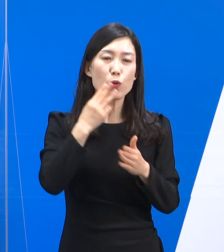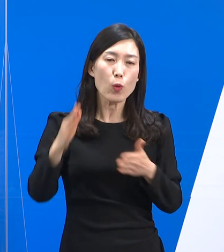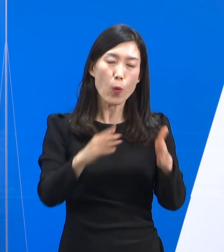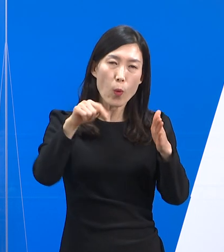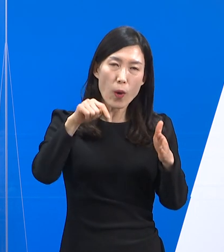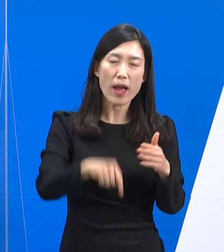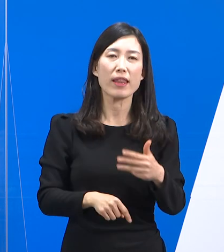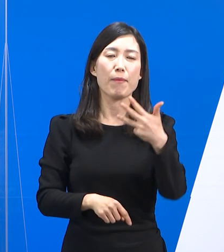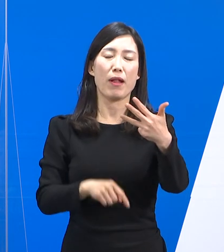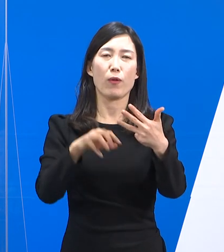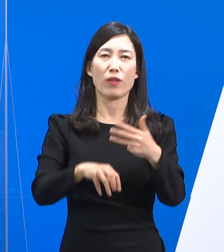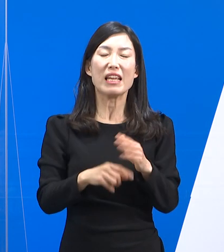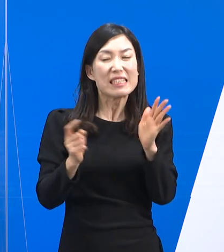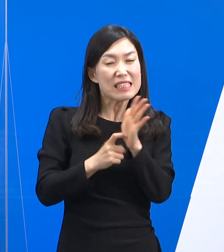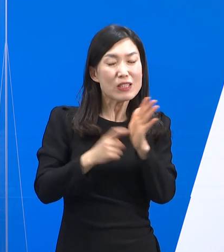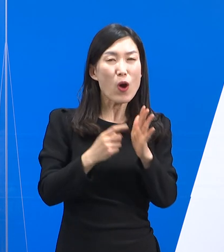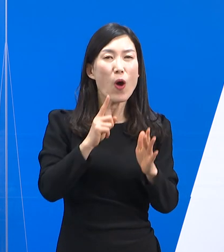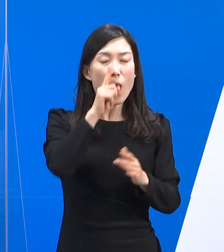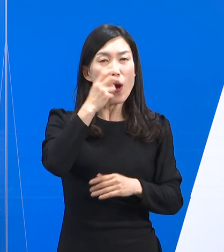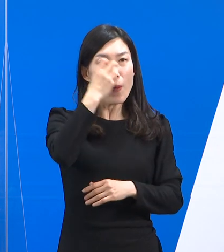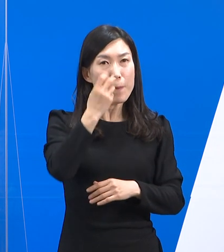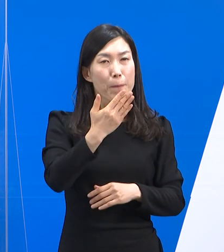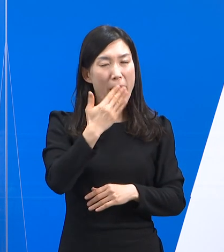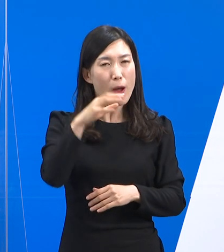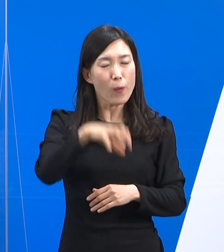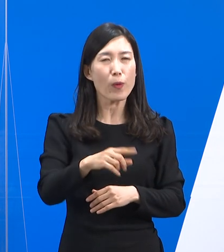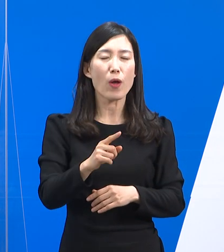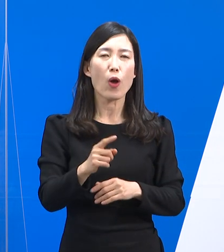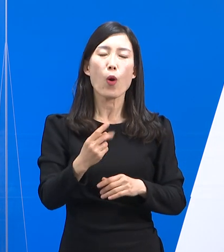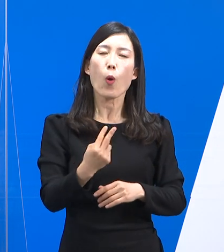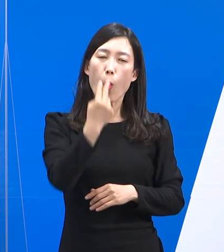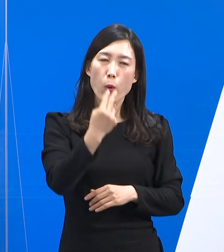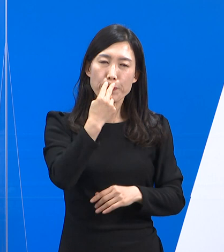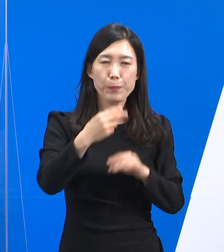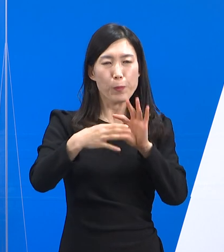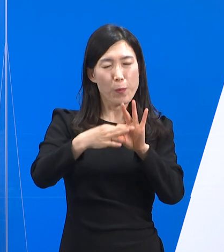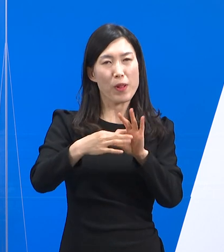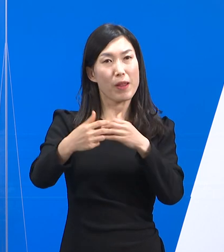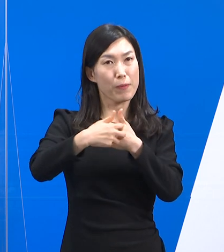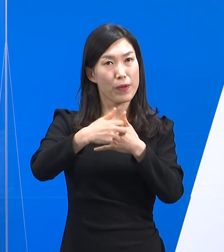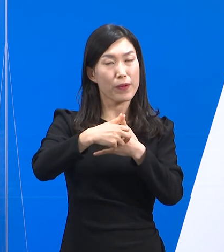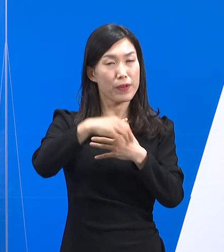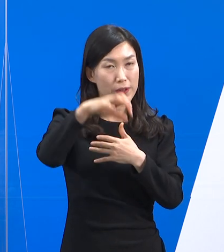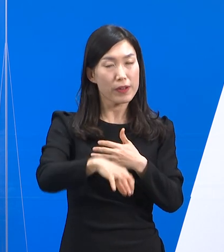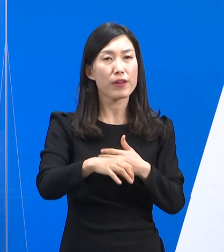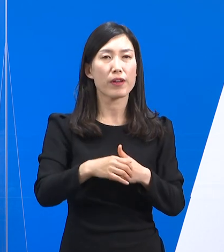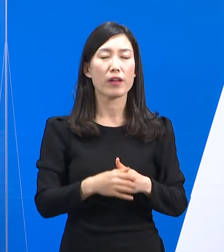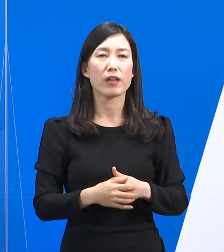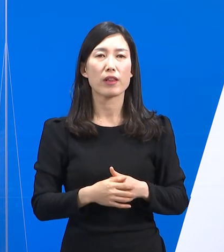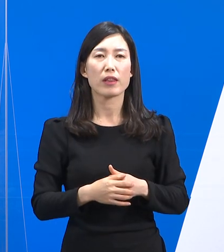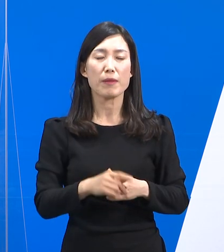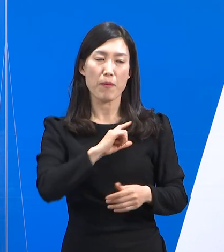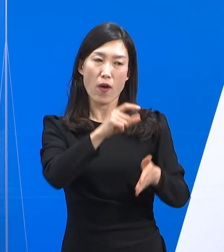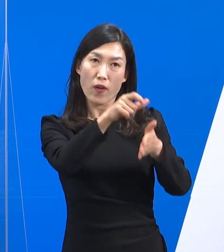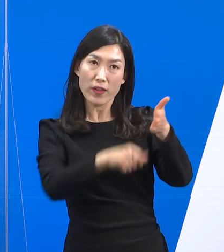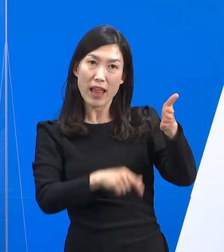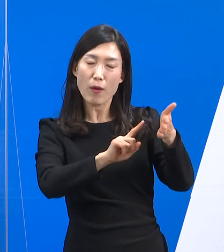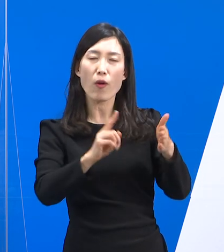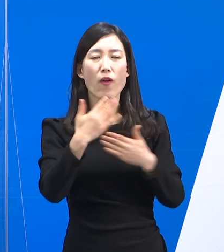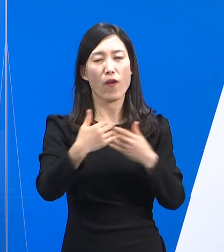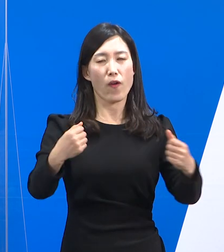신속 항원검사가 가능한 호흡기 전단 클리닉 및 호흡기 진료 지정 의료기관 명단은